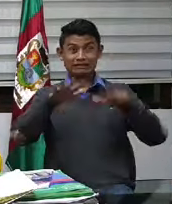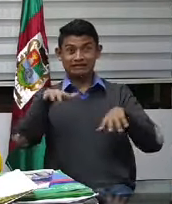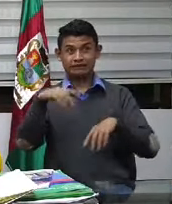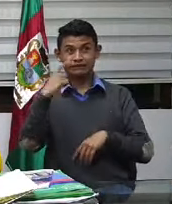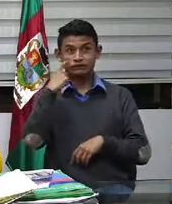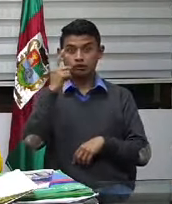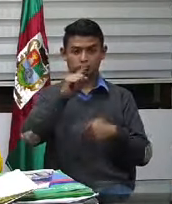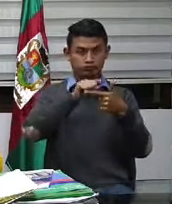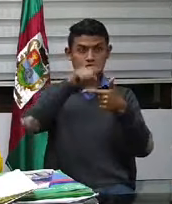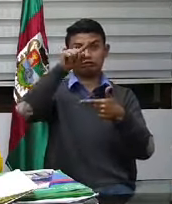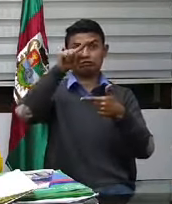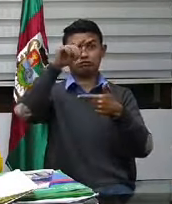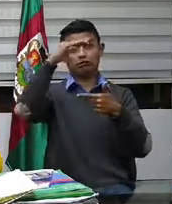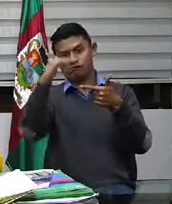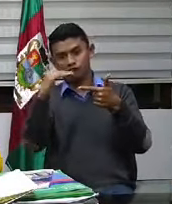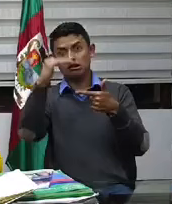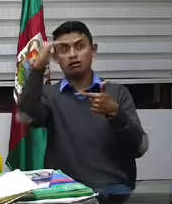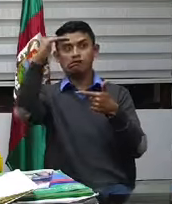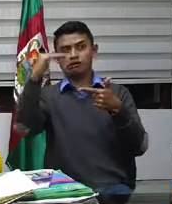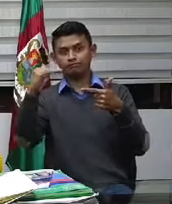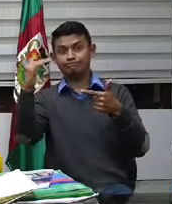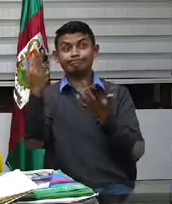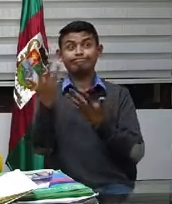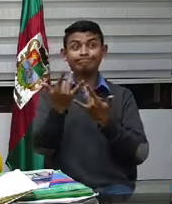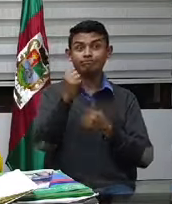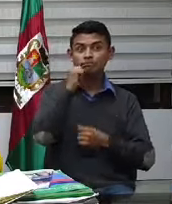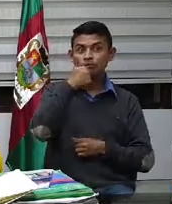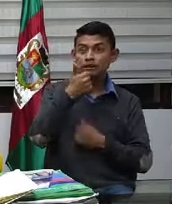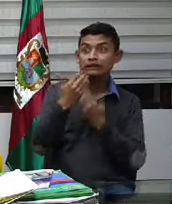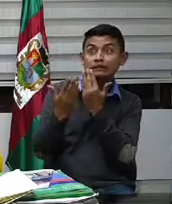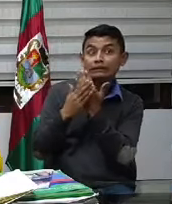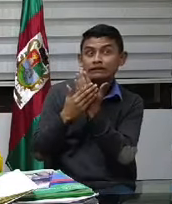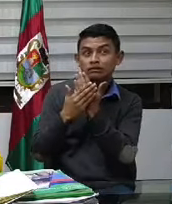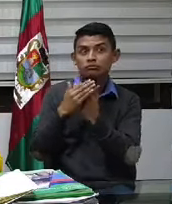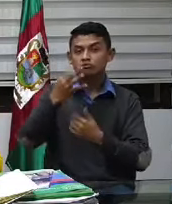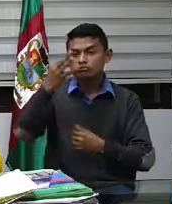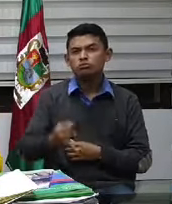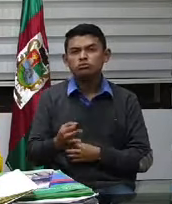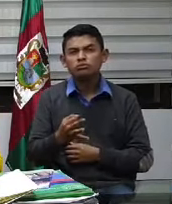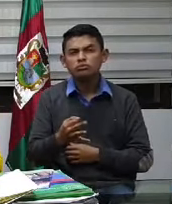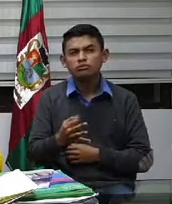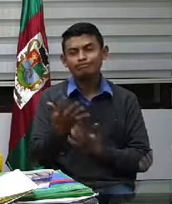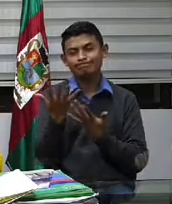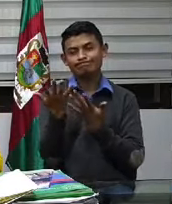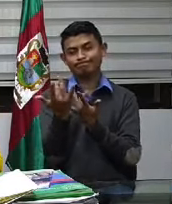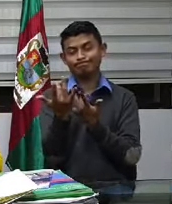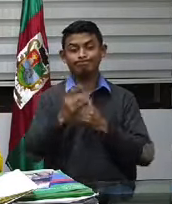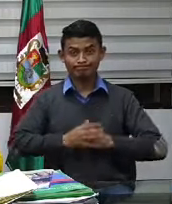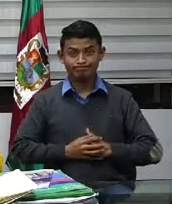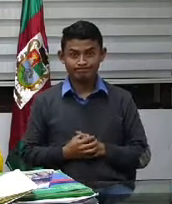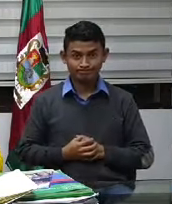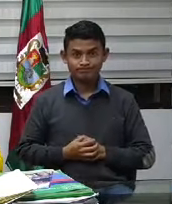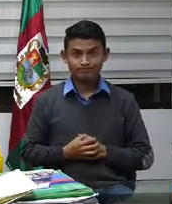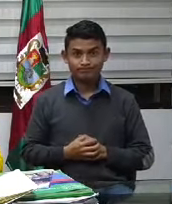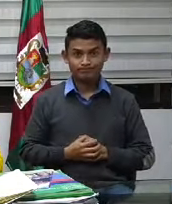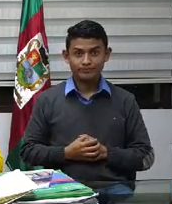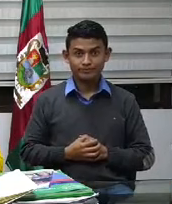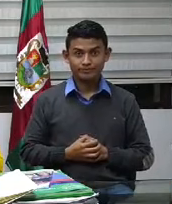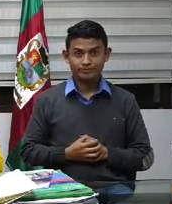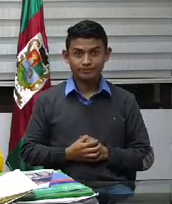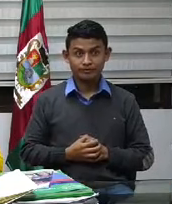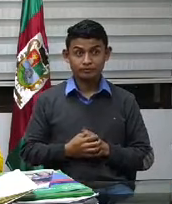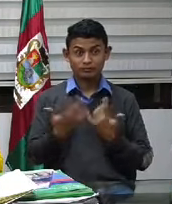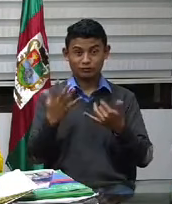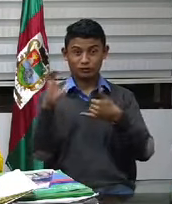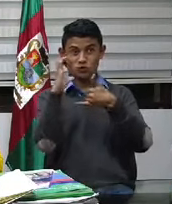fluye igual. Creo que hay que esperar el día de mañana para mirar cuál ha sido el comportamiento real en el país. En el país van